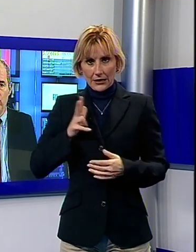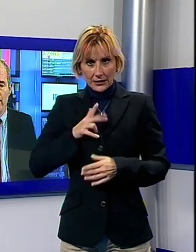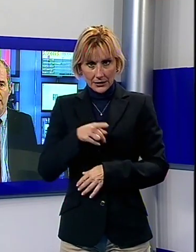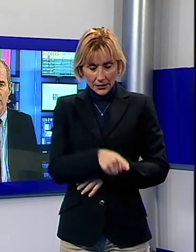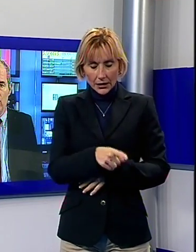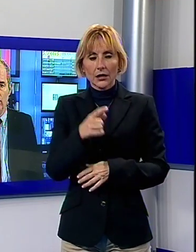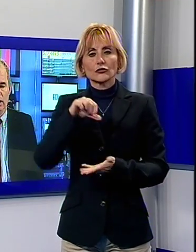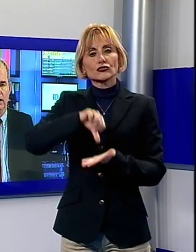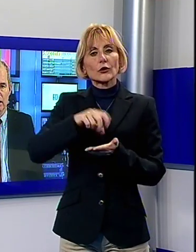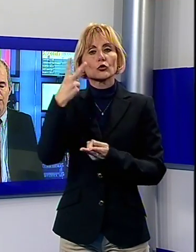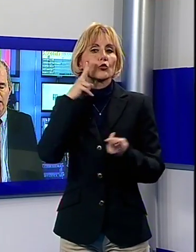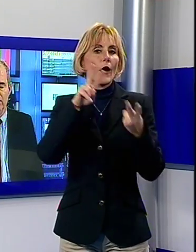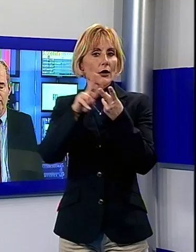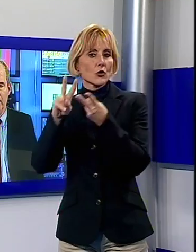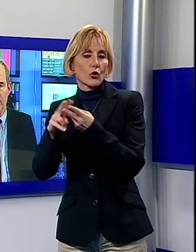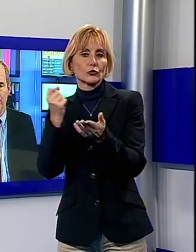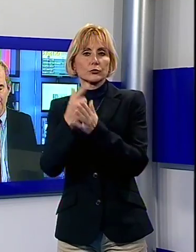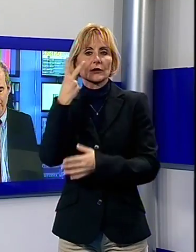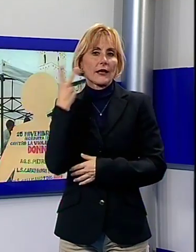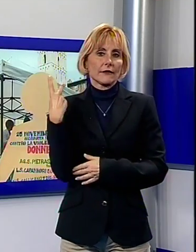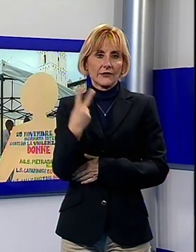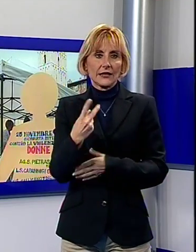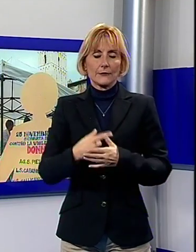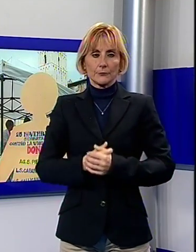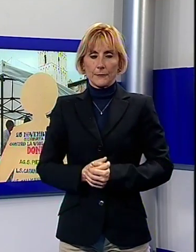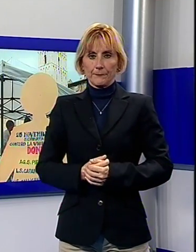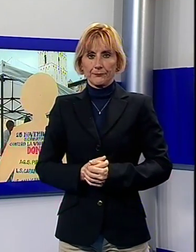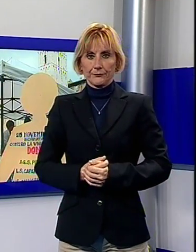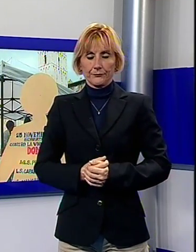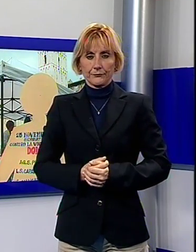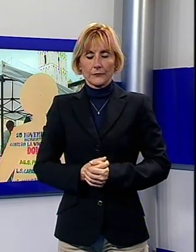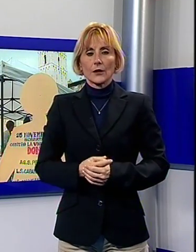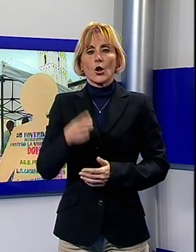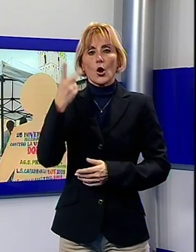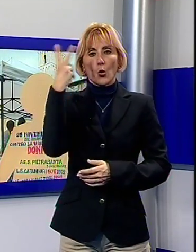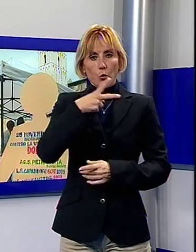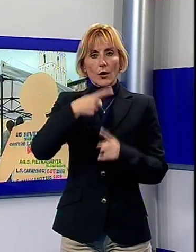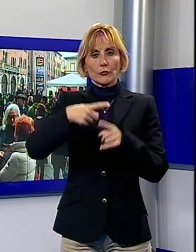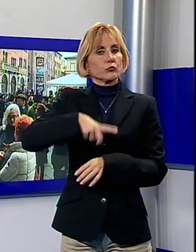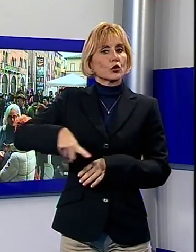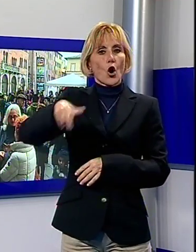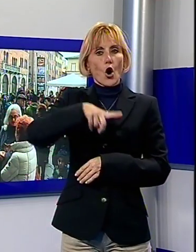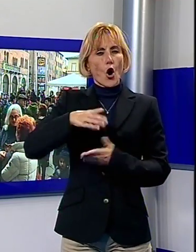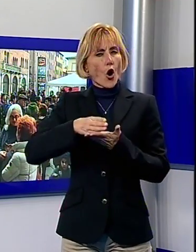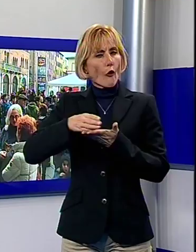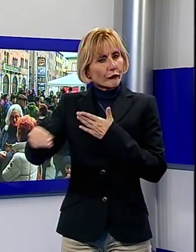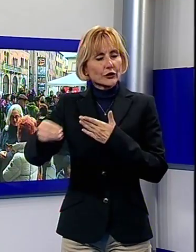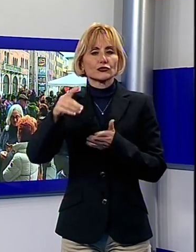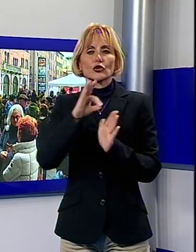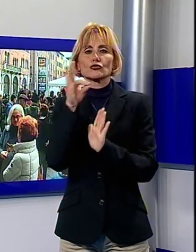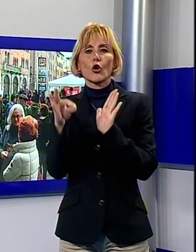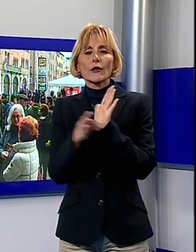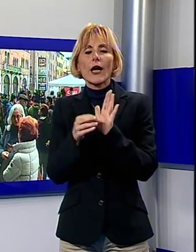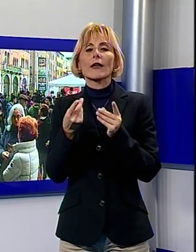due incontri significativi, vediamo. A Lucca e in tutta la provincia quella di oggi è stata la giornata dedicata alla